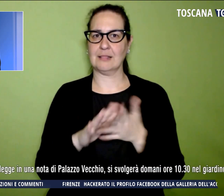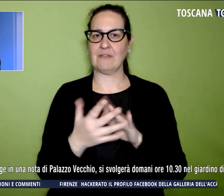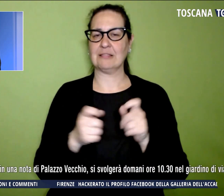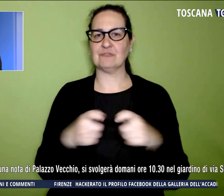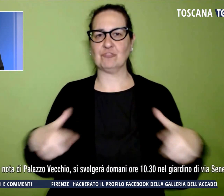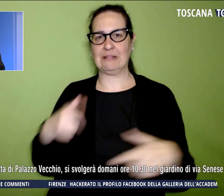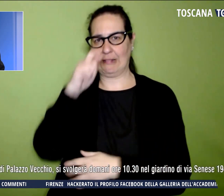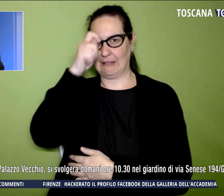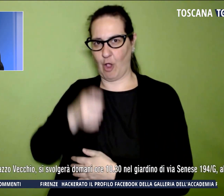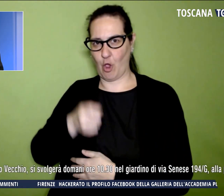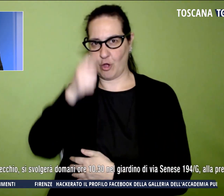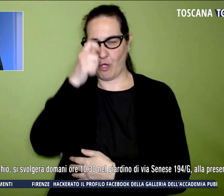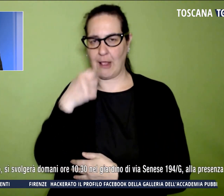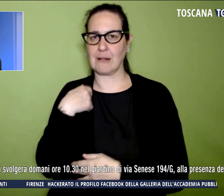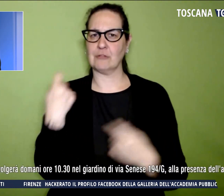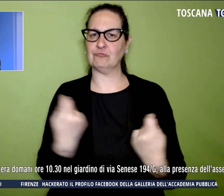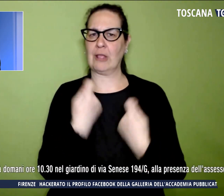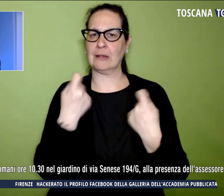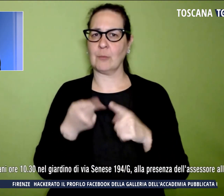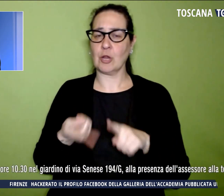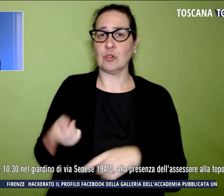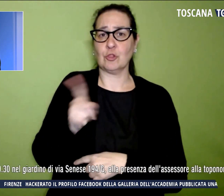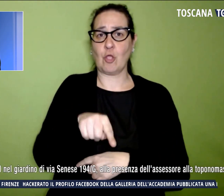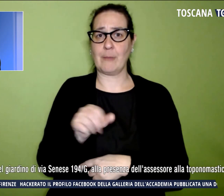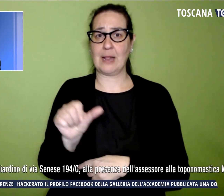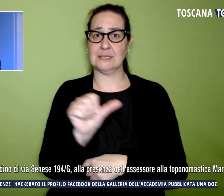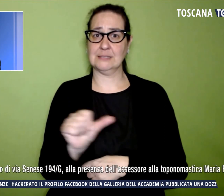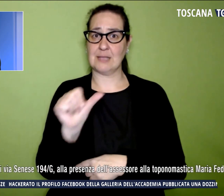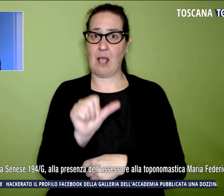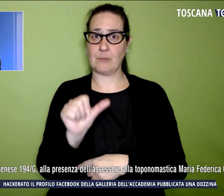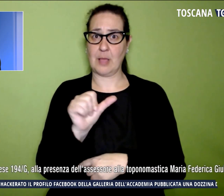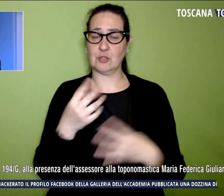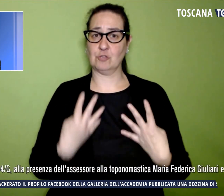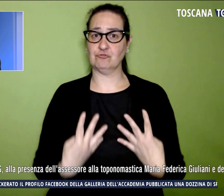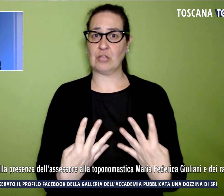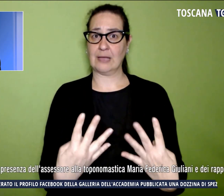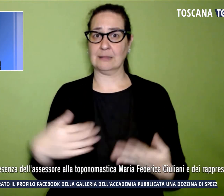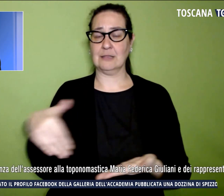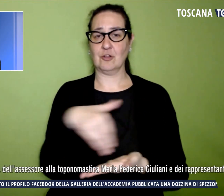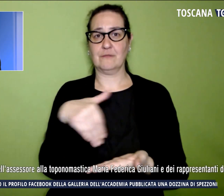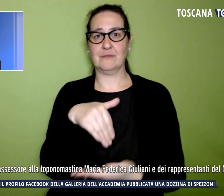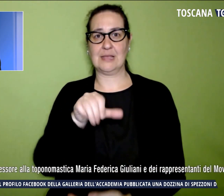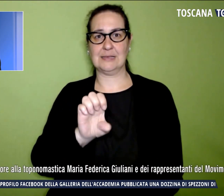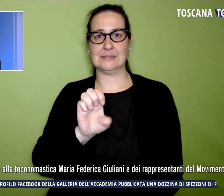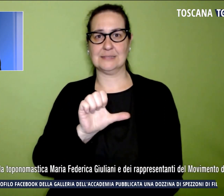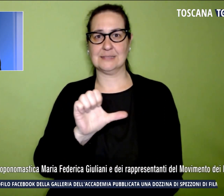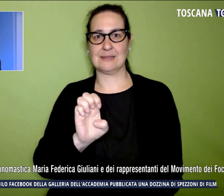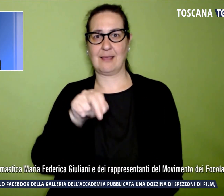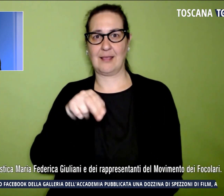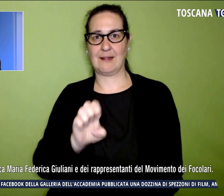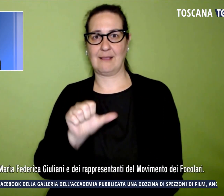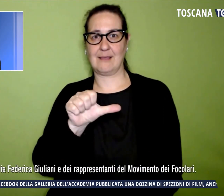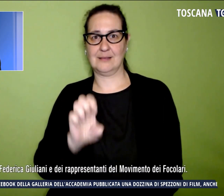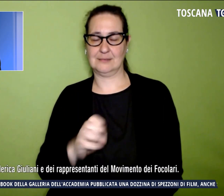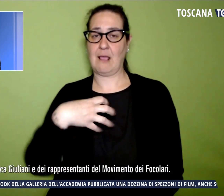si svolgerà domani sabato nel giardino di Via Senese alla presenza dell'assessore